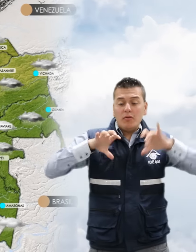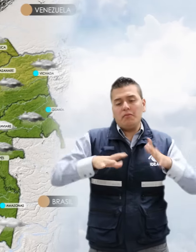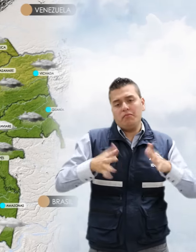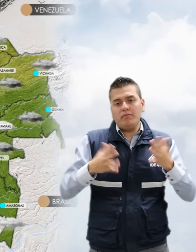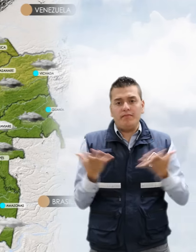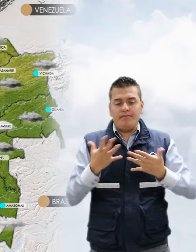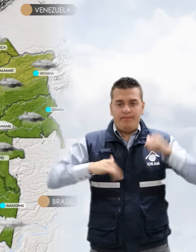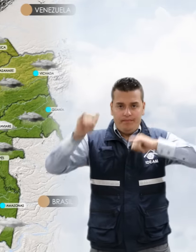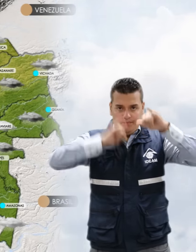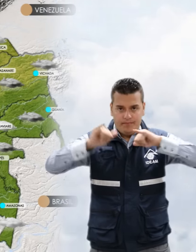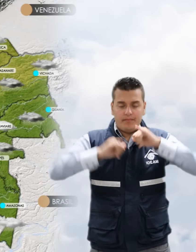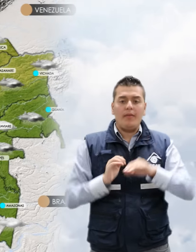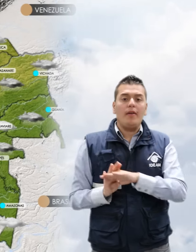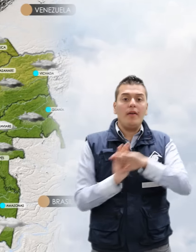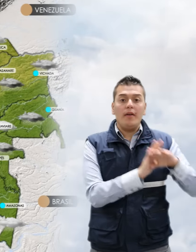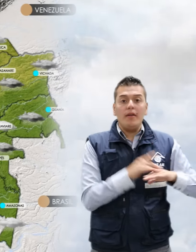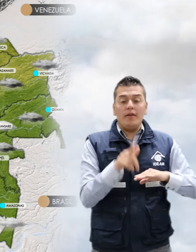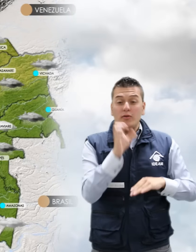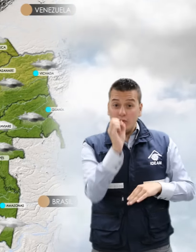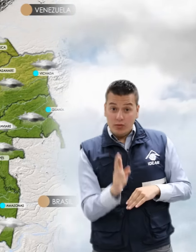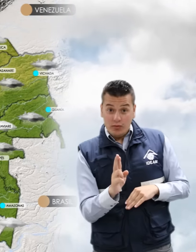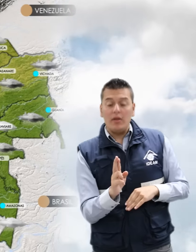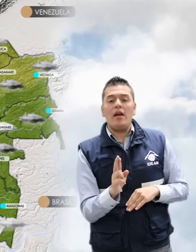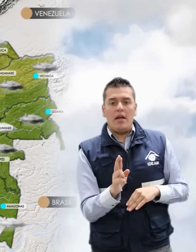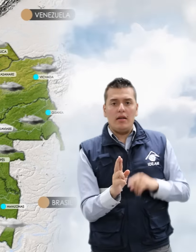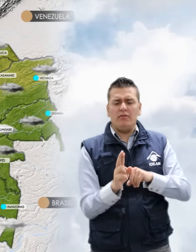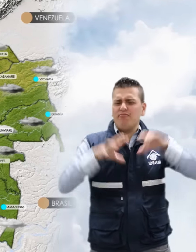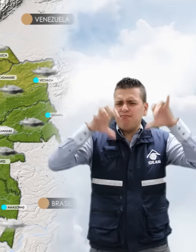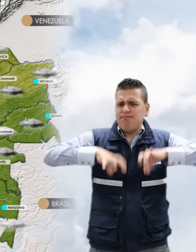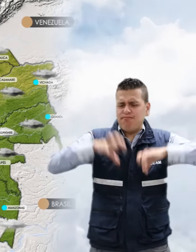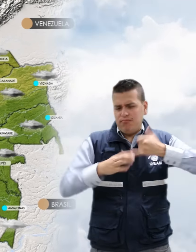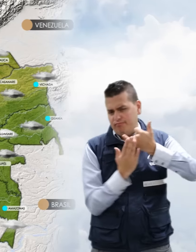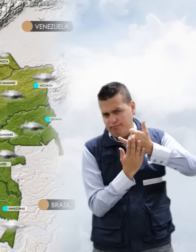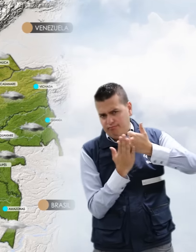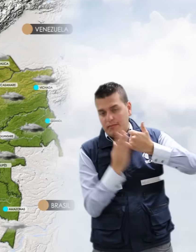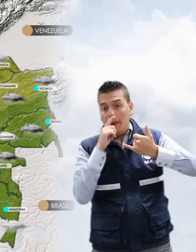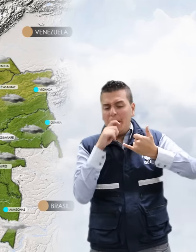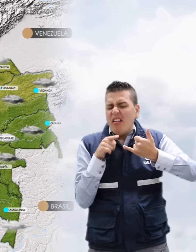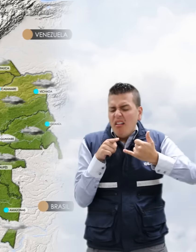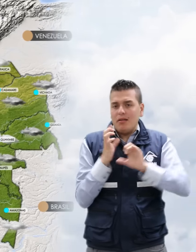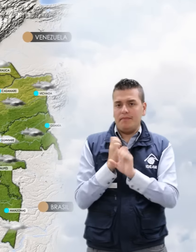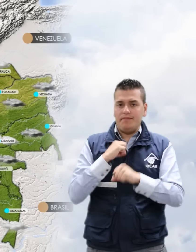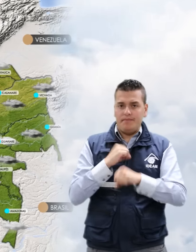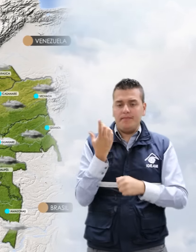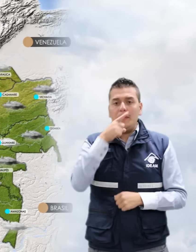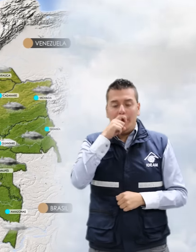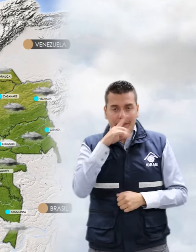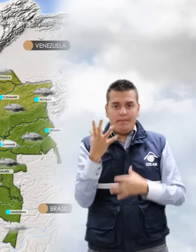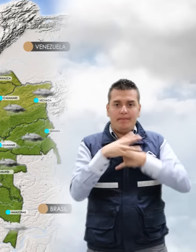ligero en Casanare. Para el sur del territorio nacional las lluvias se presentarán en sectores de Vaupés, Amazonas,